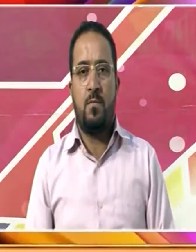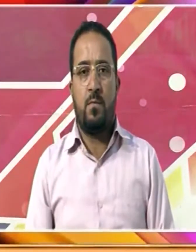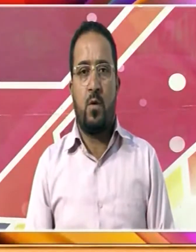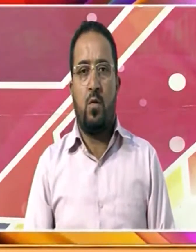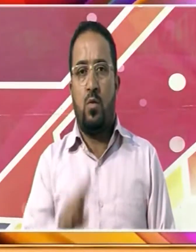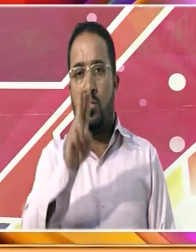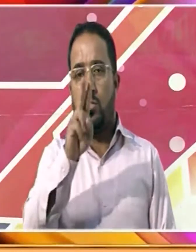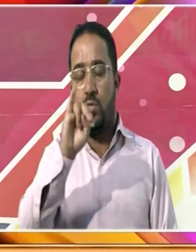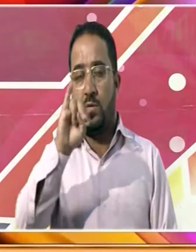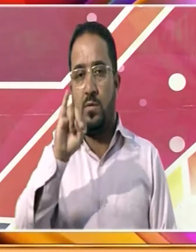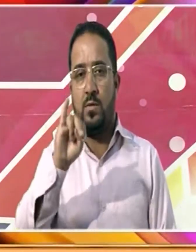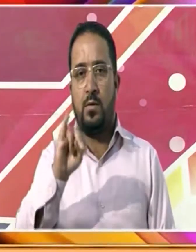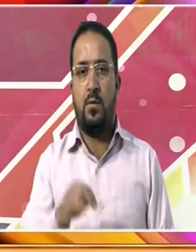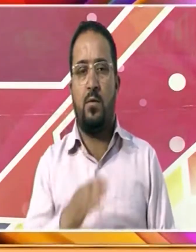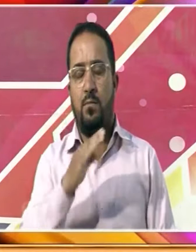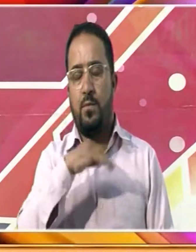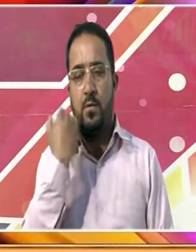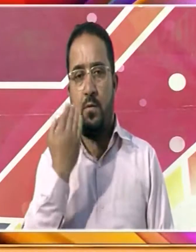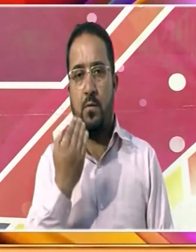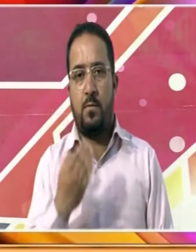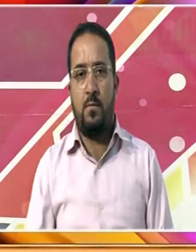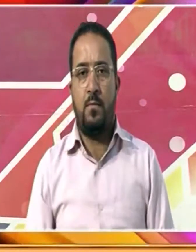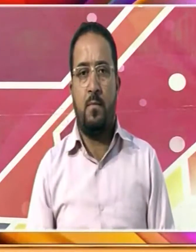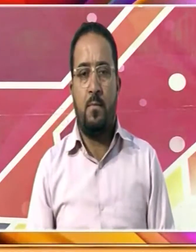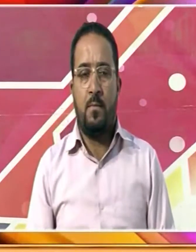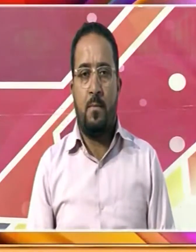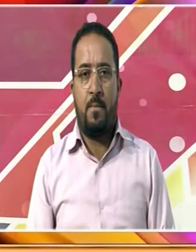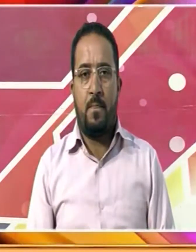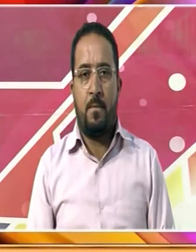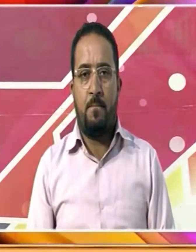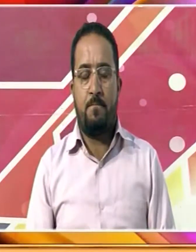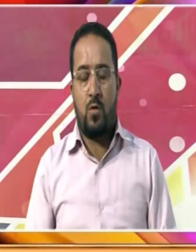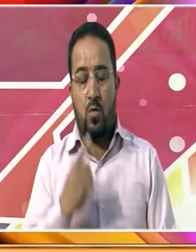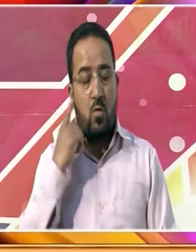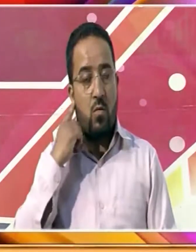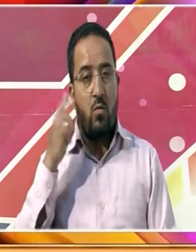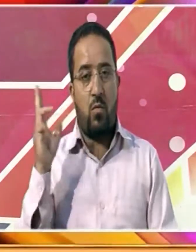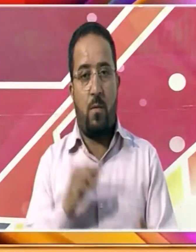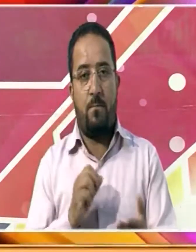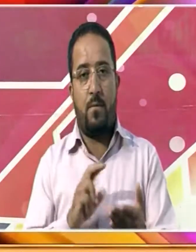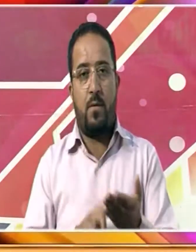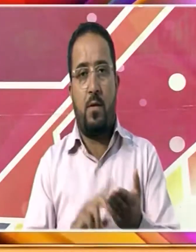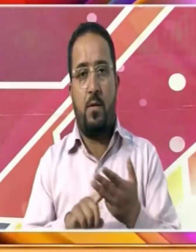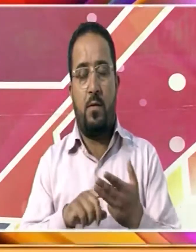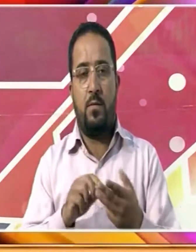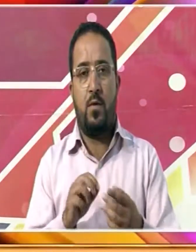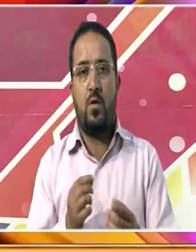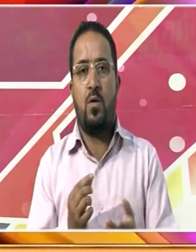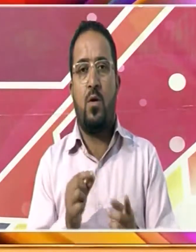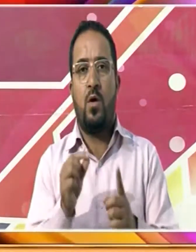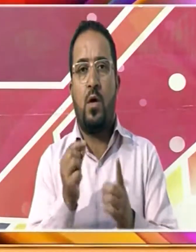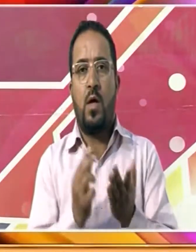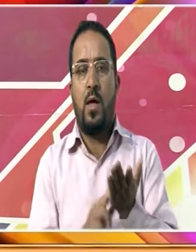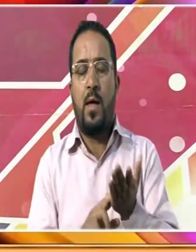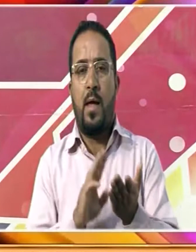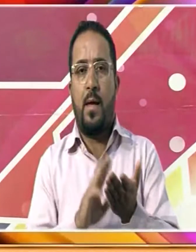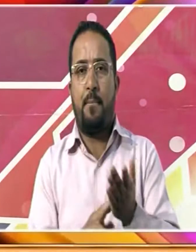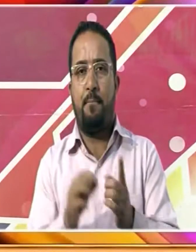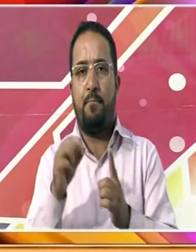چھبیس یاترین کے مارے جانے کی خبر ہے تفصیلات کے مطابق یہ بس مدھ پردیش کے پنازلے سے